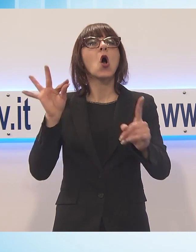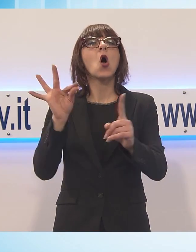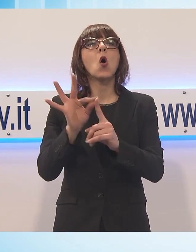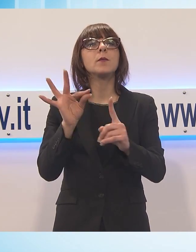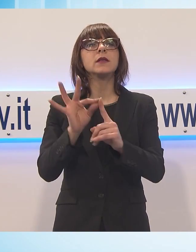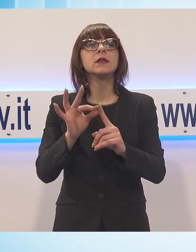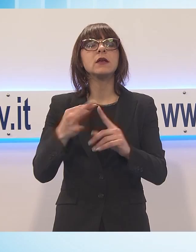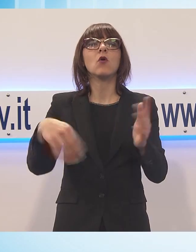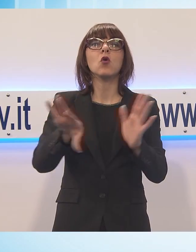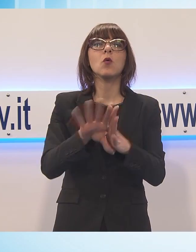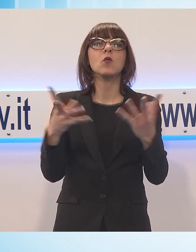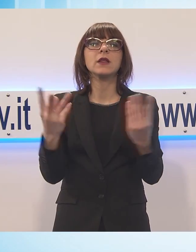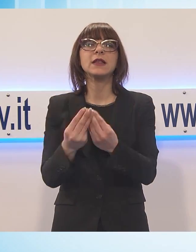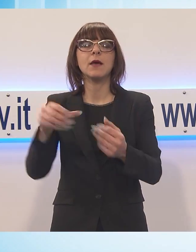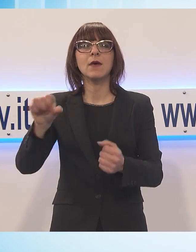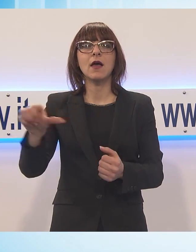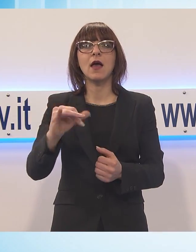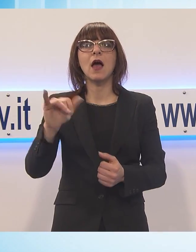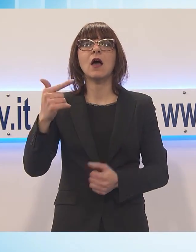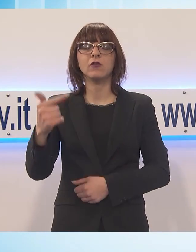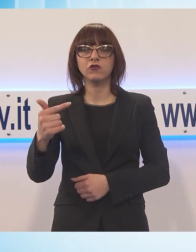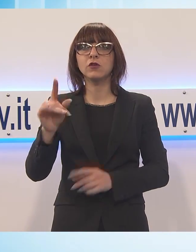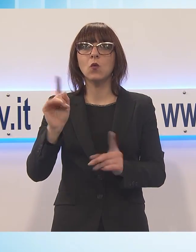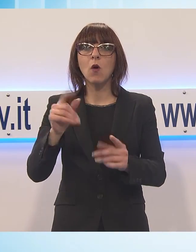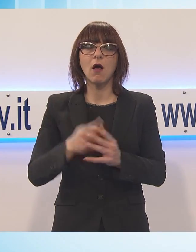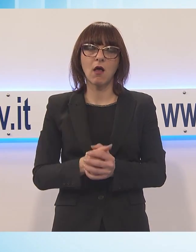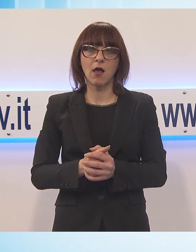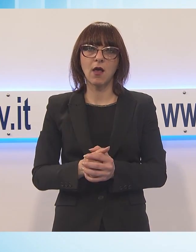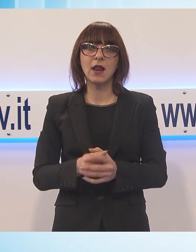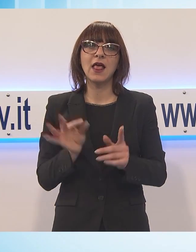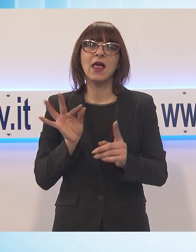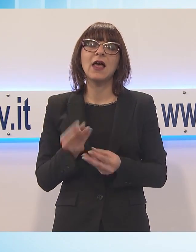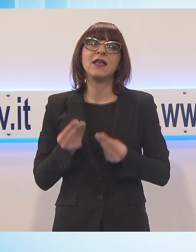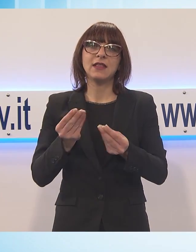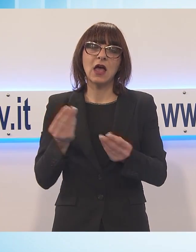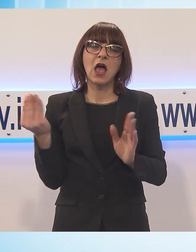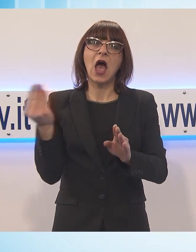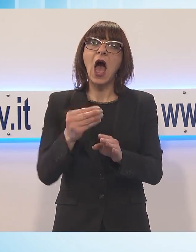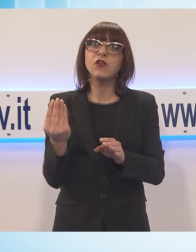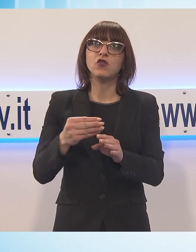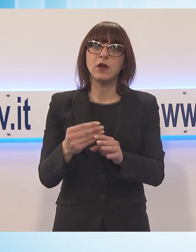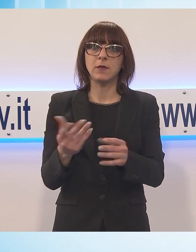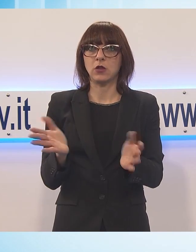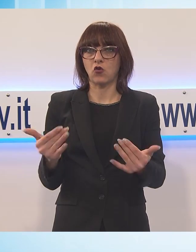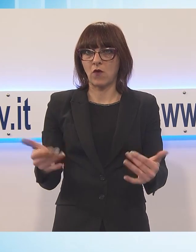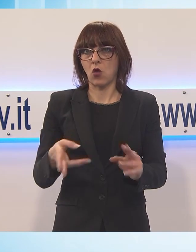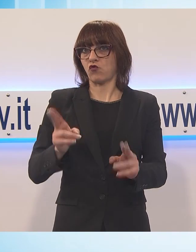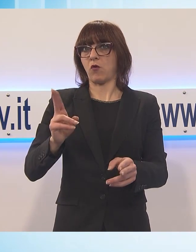comune di Ascit, dopo una prima fase sperimentale, è quello di rendere più frequente l'aggiornamento dei dati stessi.